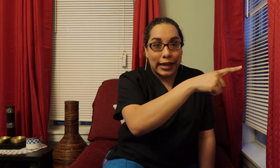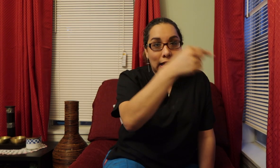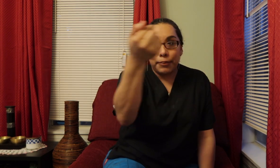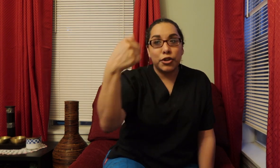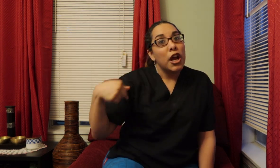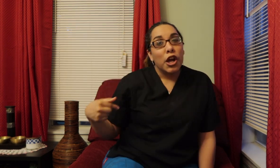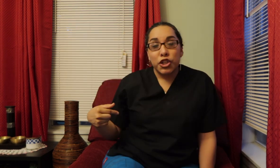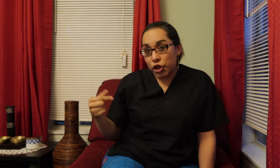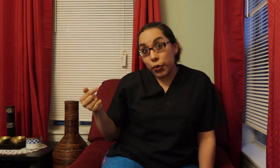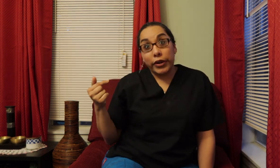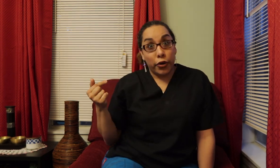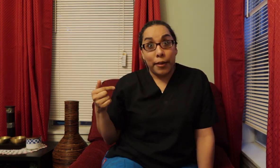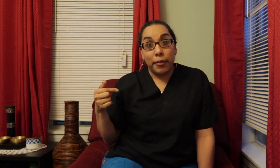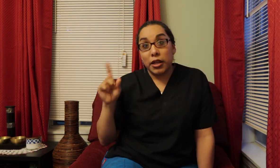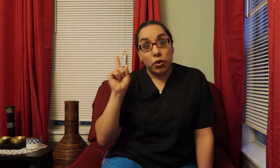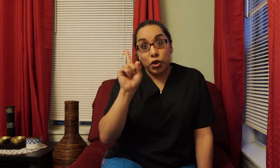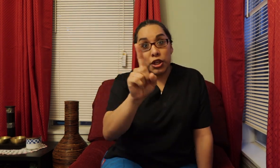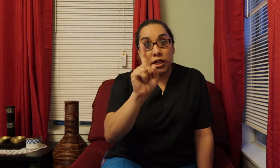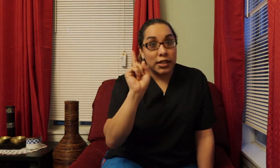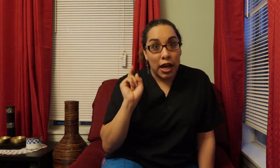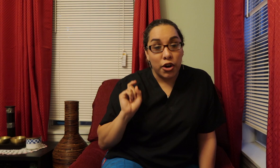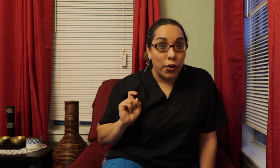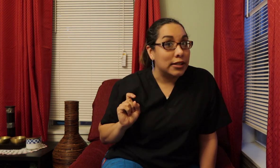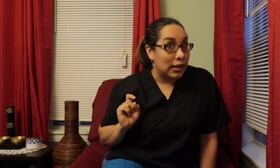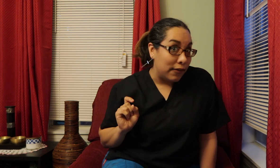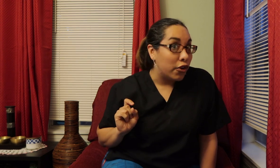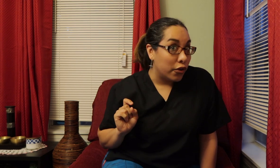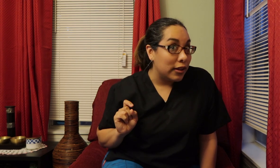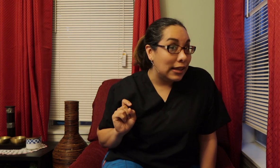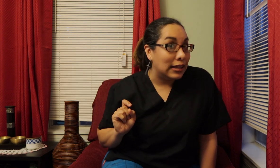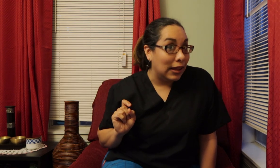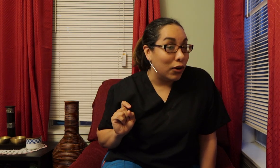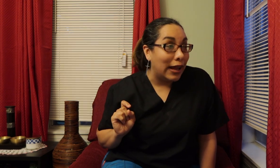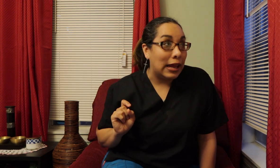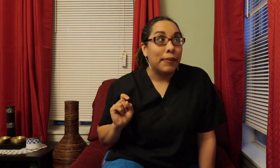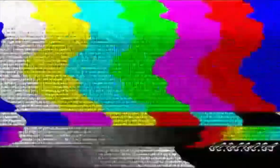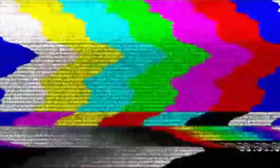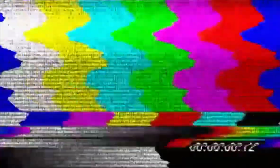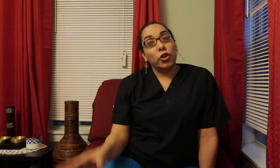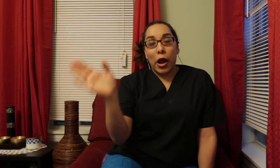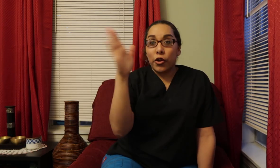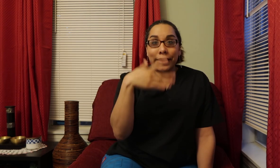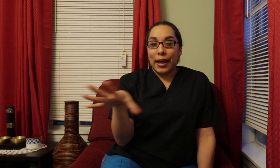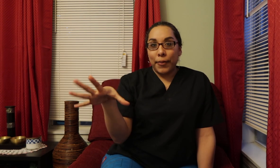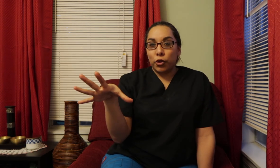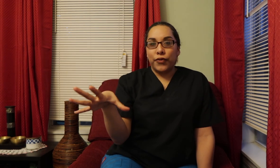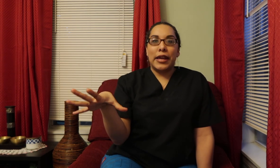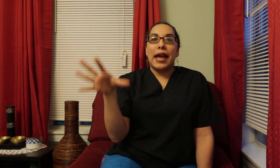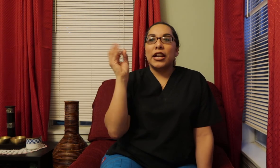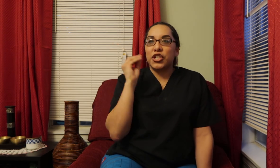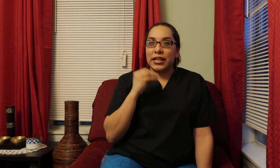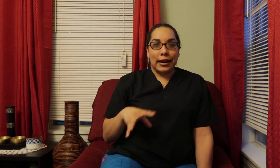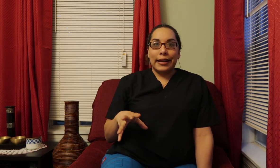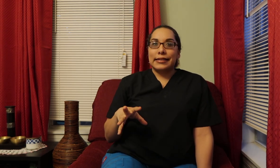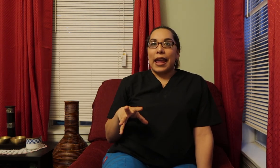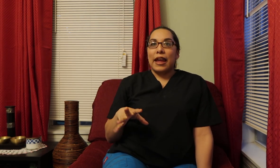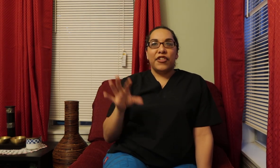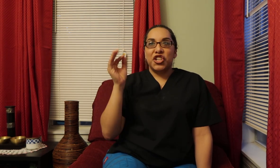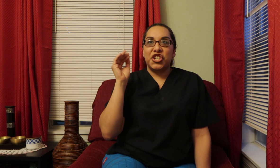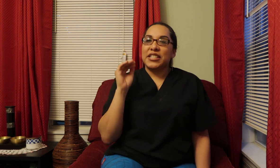the kidnappers She's going with the grandmama Who she does not know Is an evil Is an evil lady So Yago se escapa Sofía And she's kind of like Safe And she's just